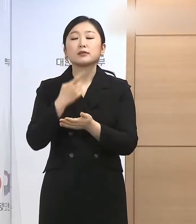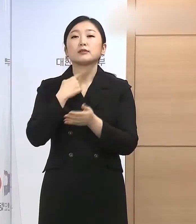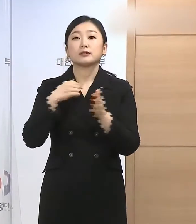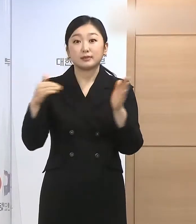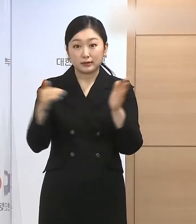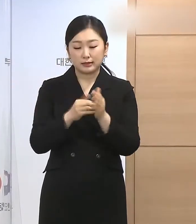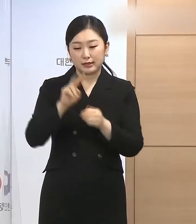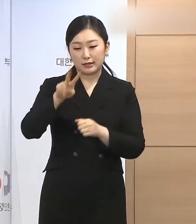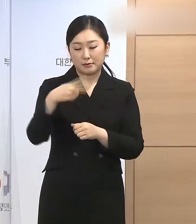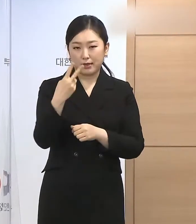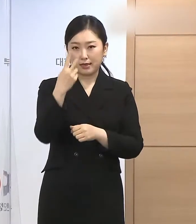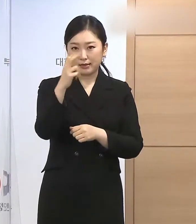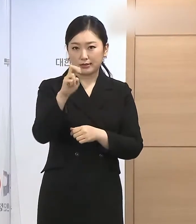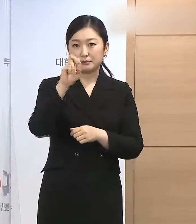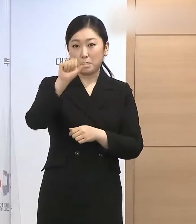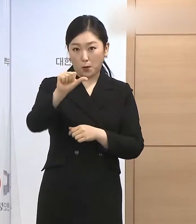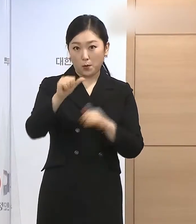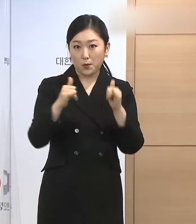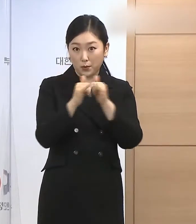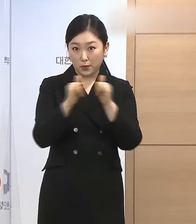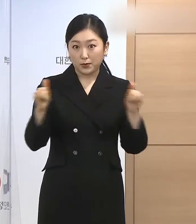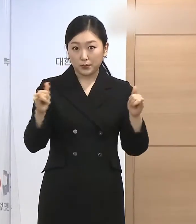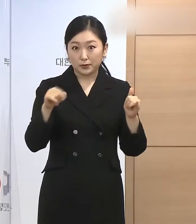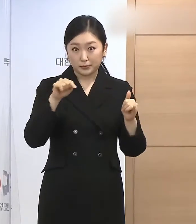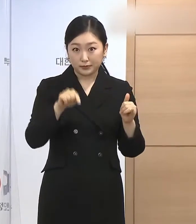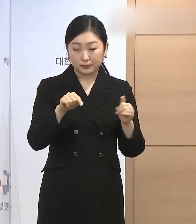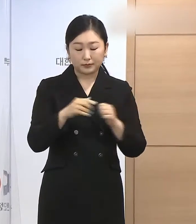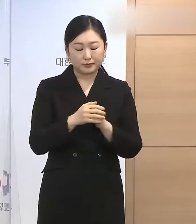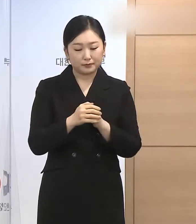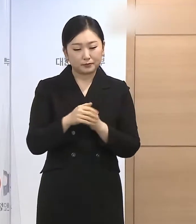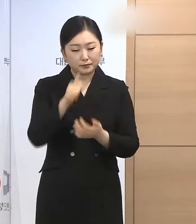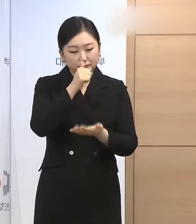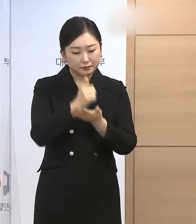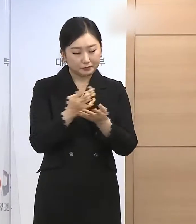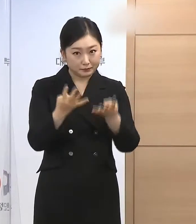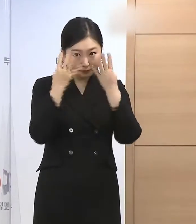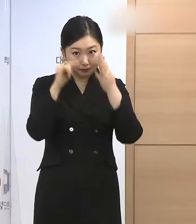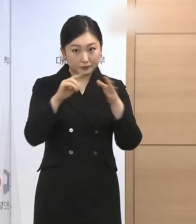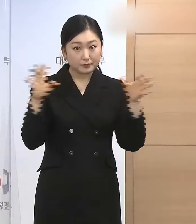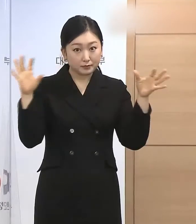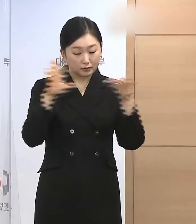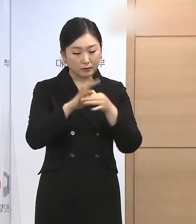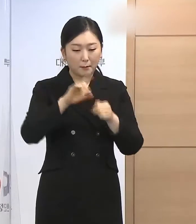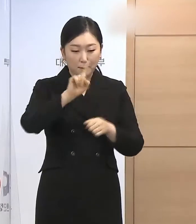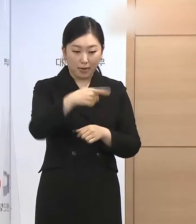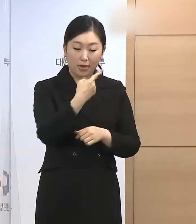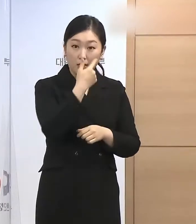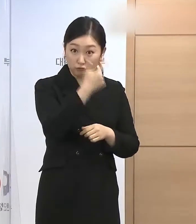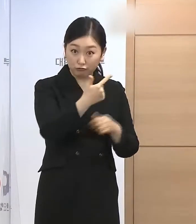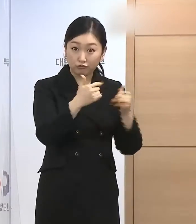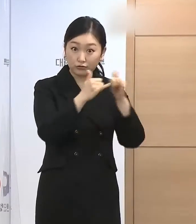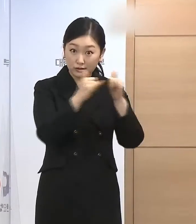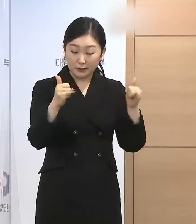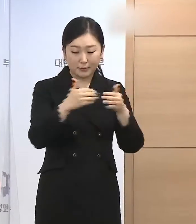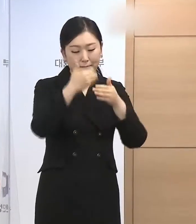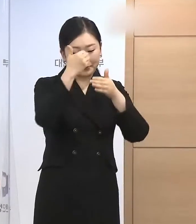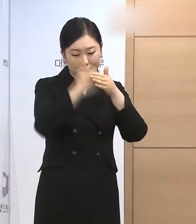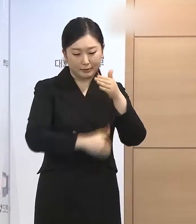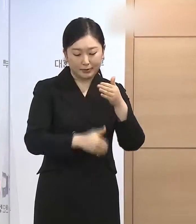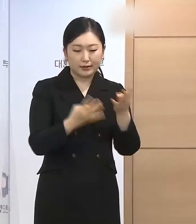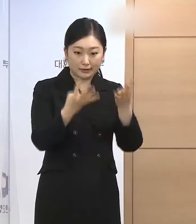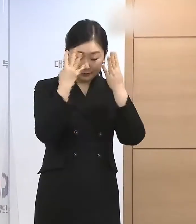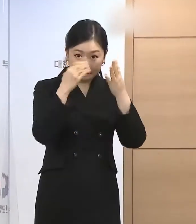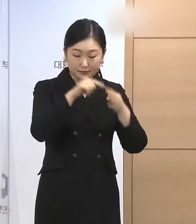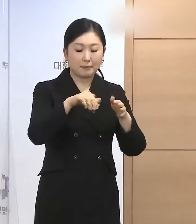225명은 그 형 집행률의 정도에 따라 106명은 남은 형의 집행을 연재하고